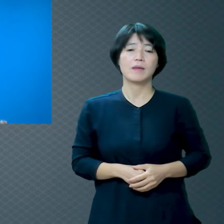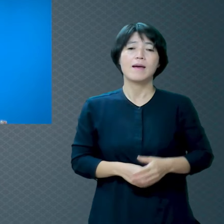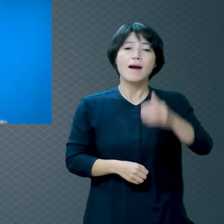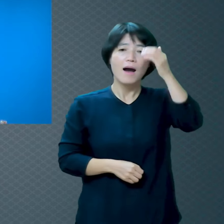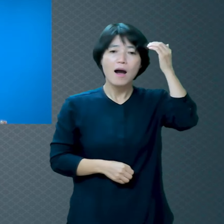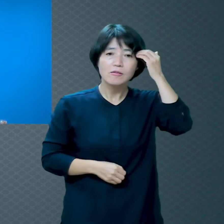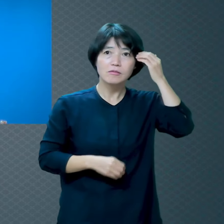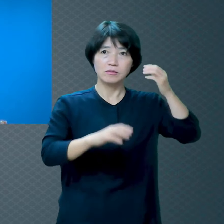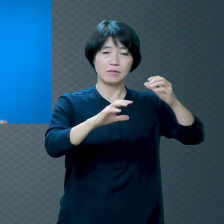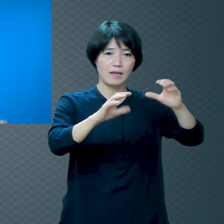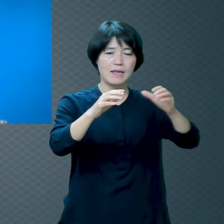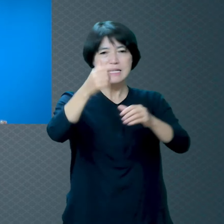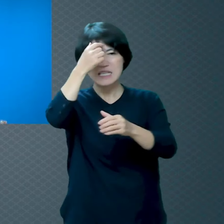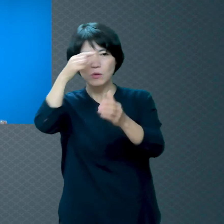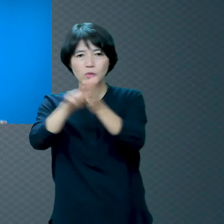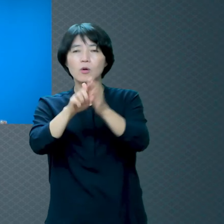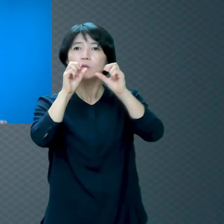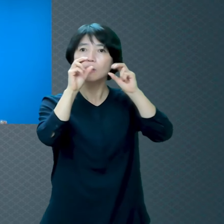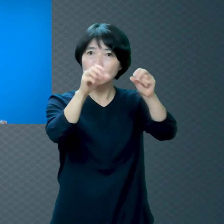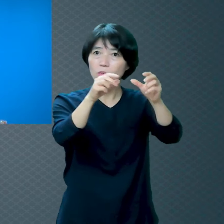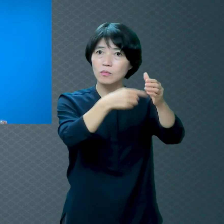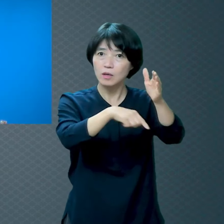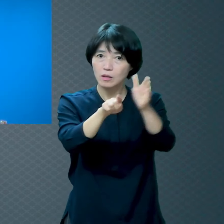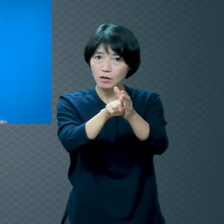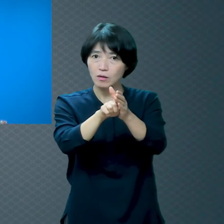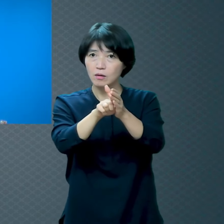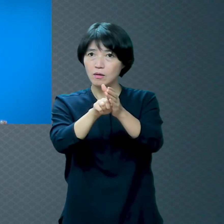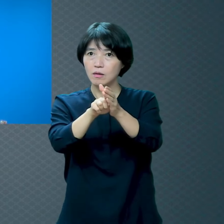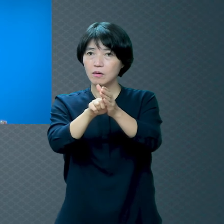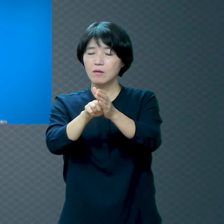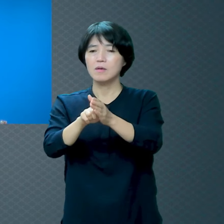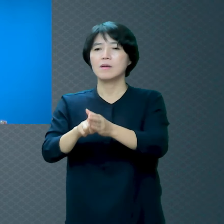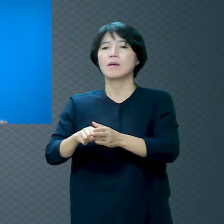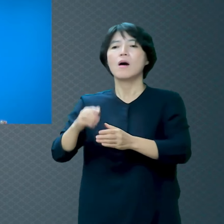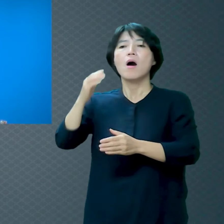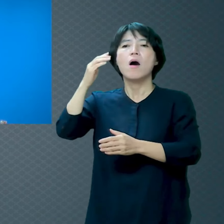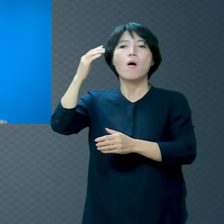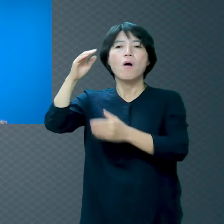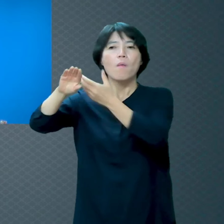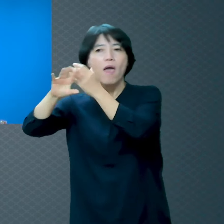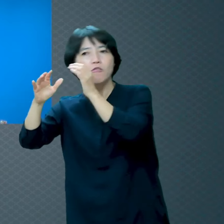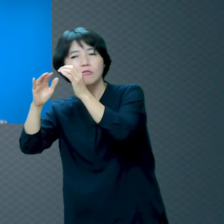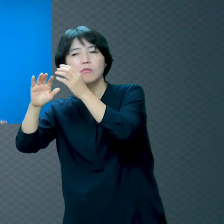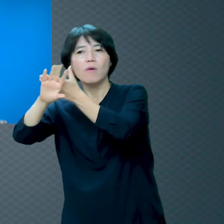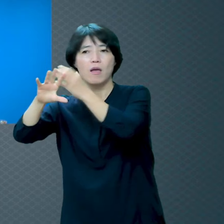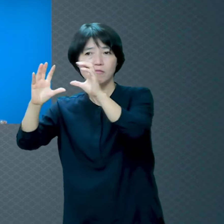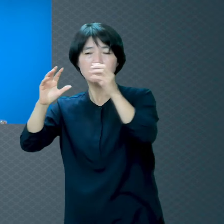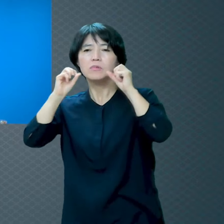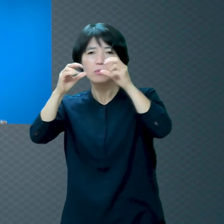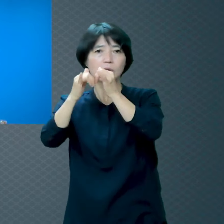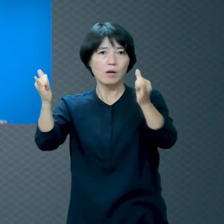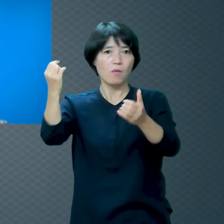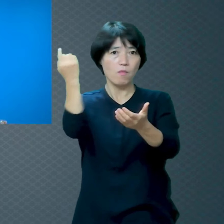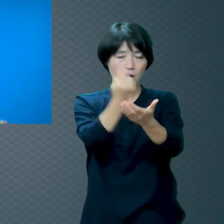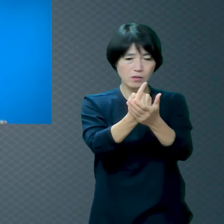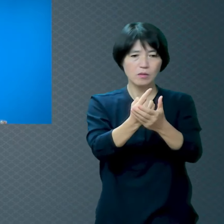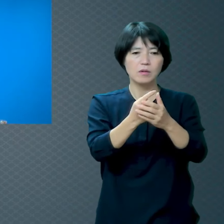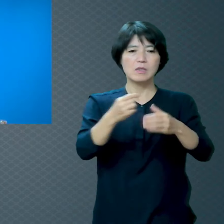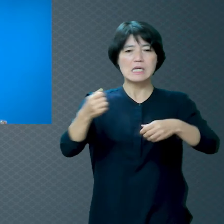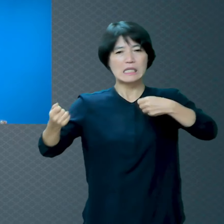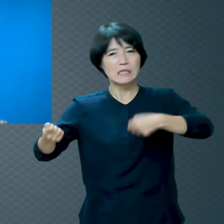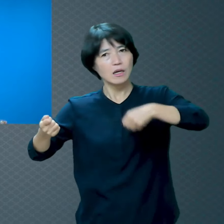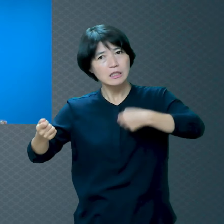눈 파란 외국 사람들이 기타를 치면서 내게 강 같은 평화 여러분들 그 노래 아시죠